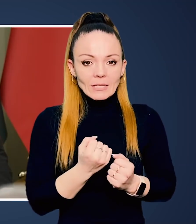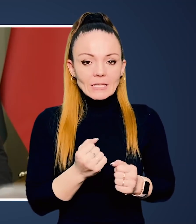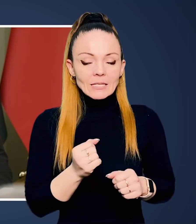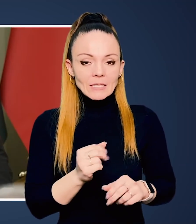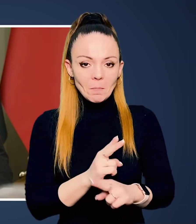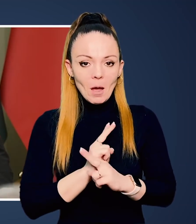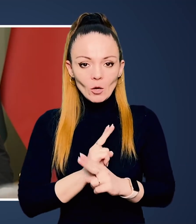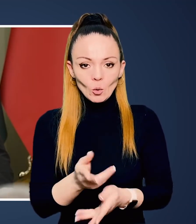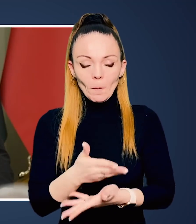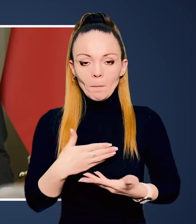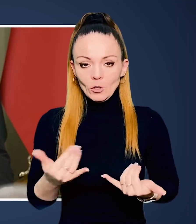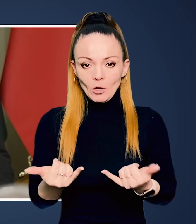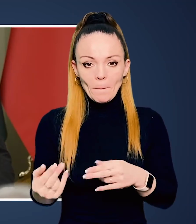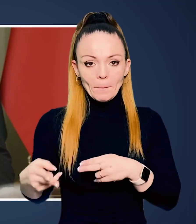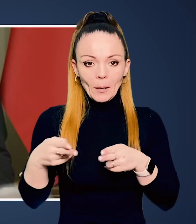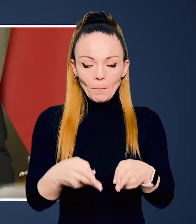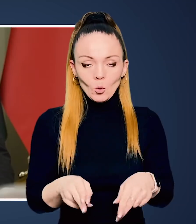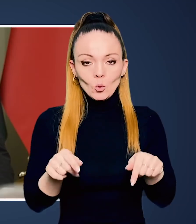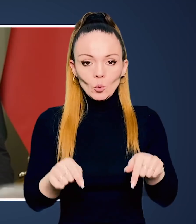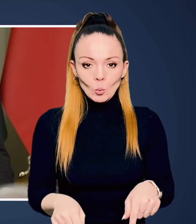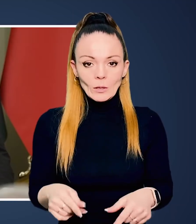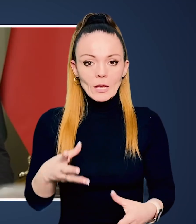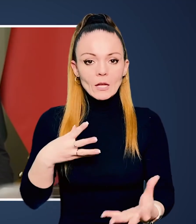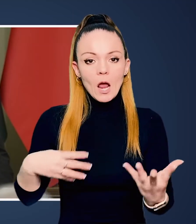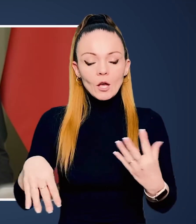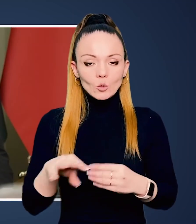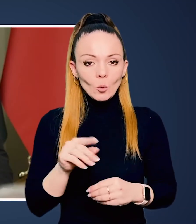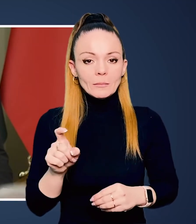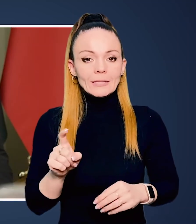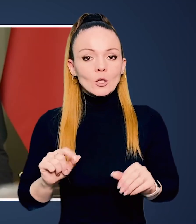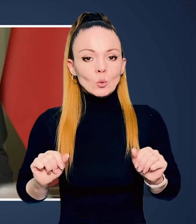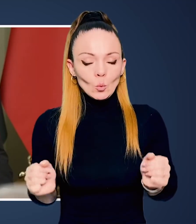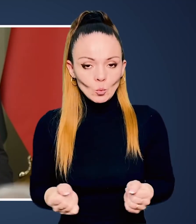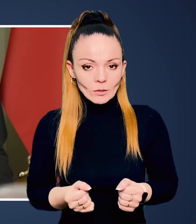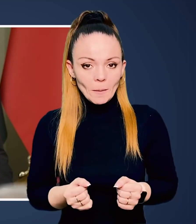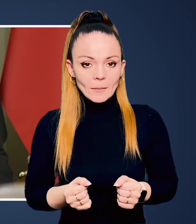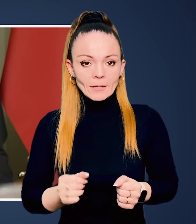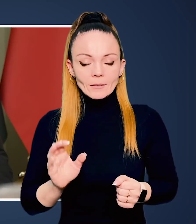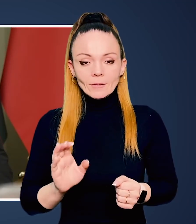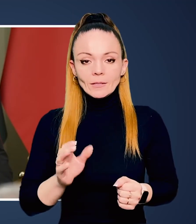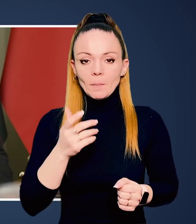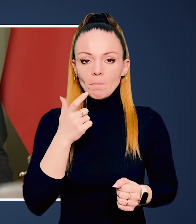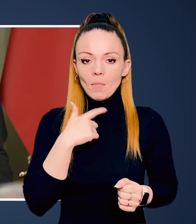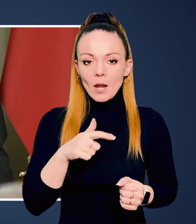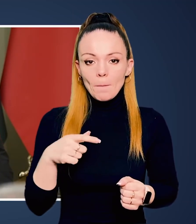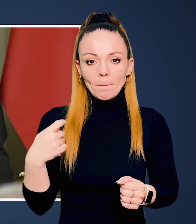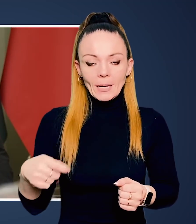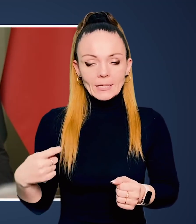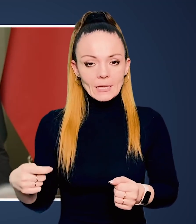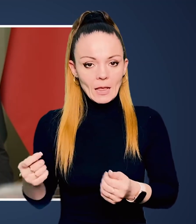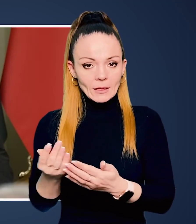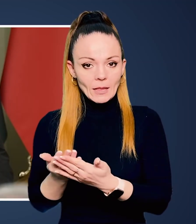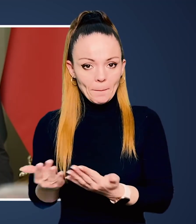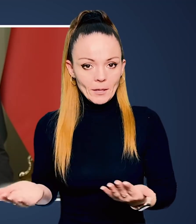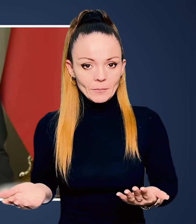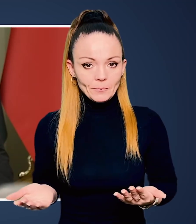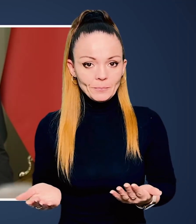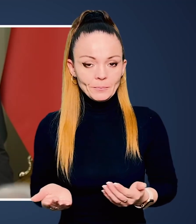смертю. Ми прибули тут разом з друзями, з панами президентами